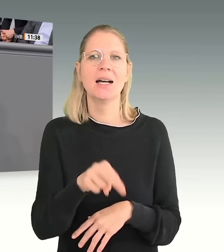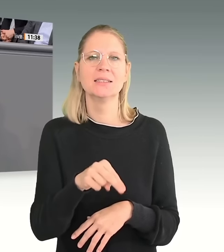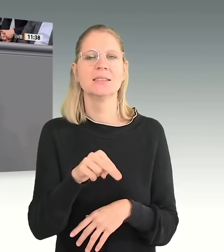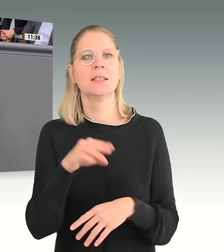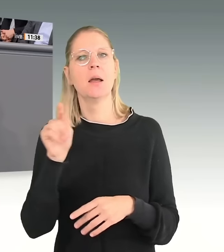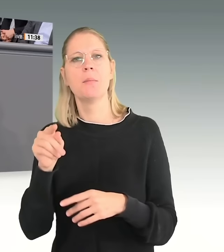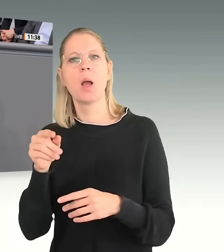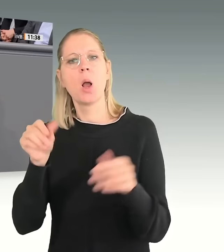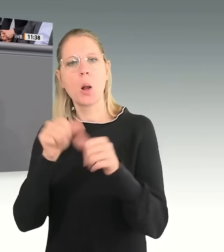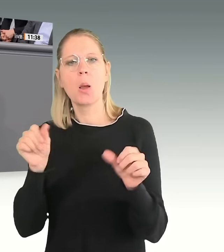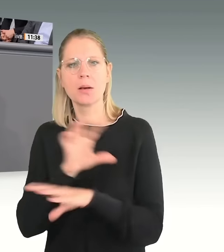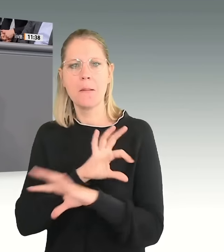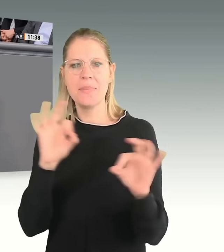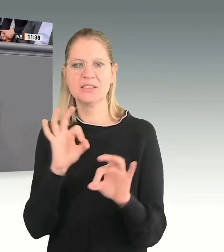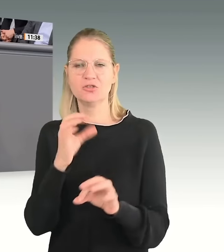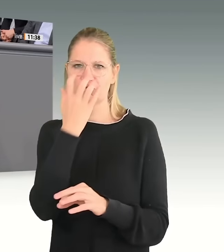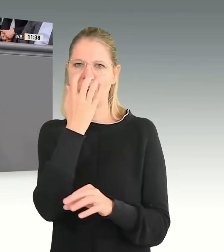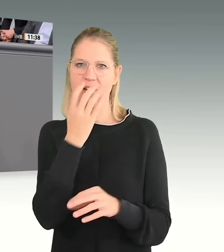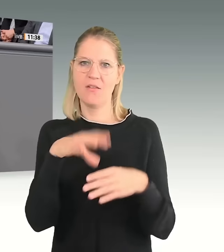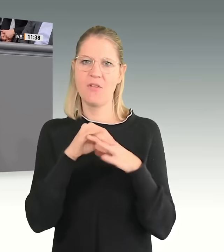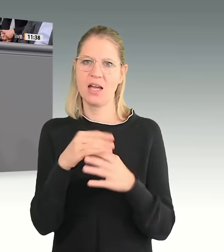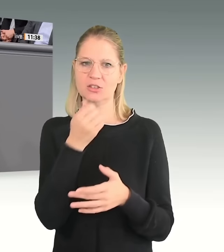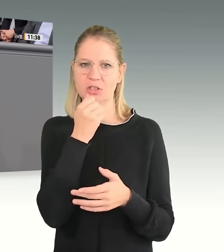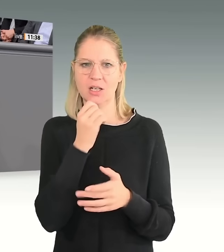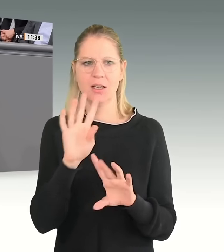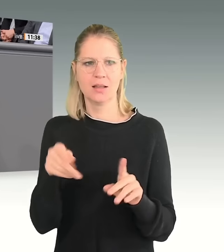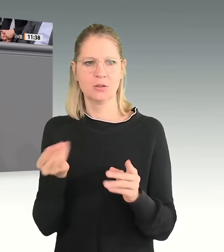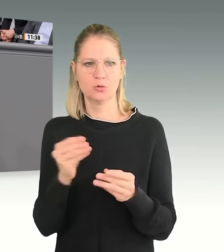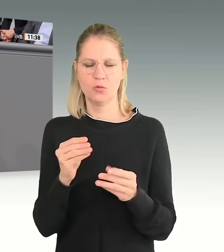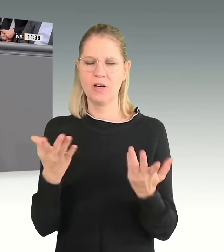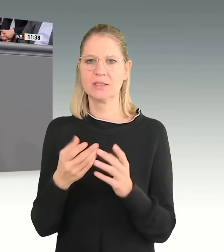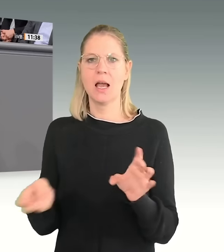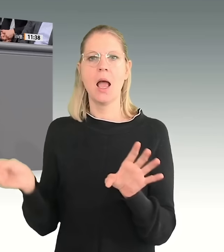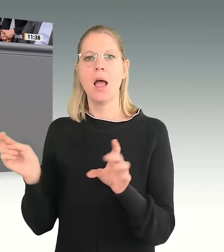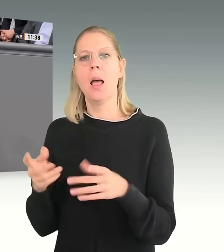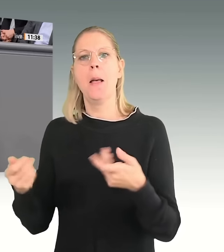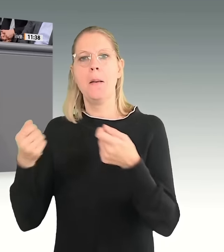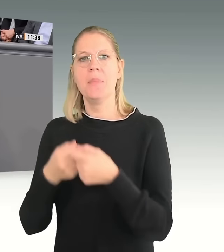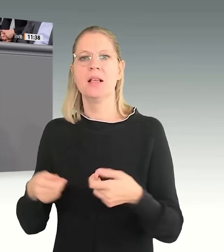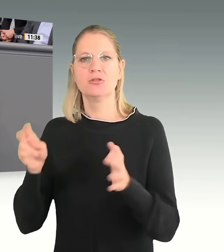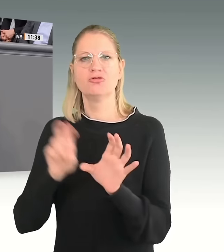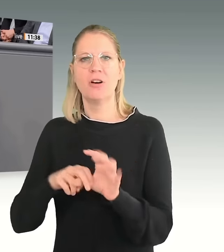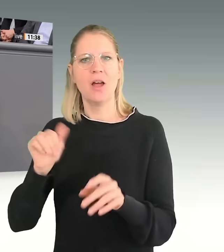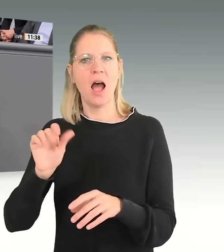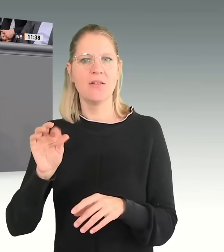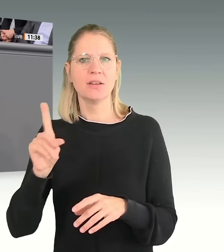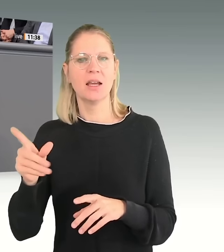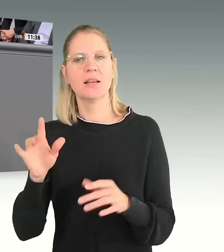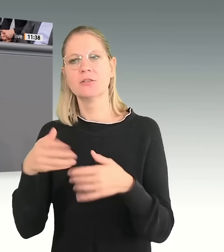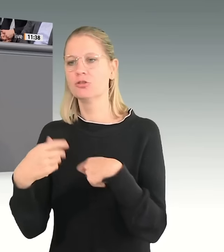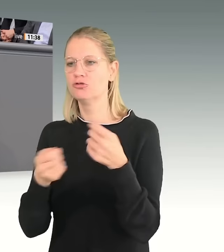dass Sie deutsch sind. Zweitens. Eine Mitgliedschaft bei der AfD. Da hat er bei der AfD-Bundesgeschäftsstelle angerufen und gefragt, ob man auch als Mensch mit